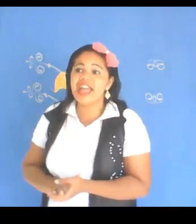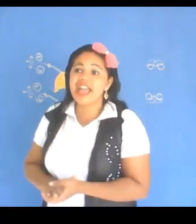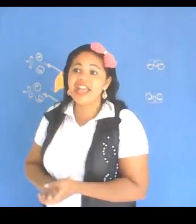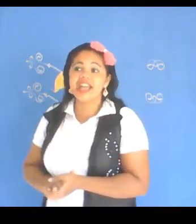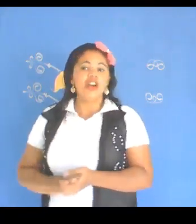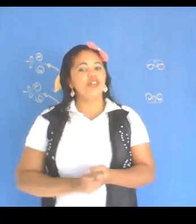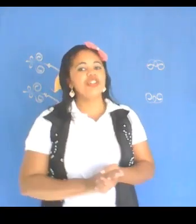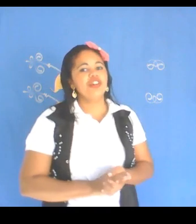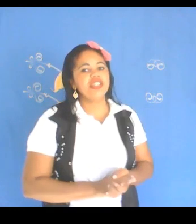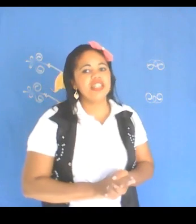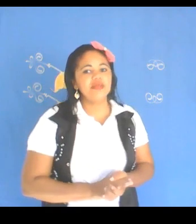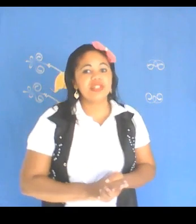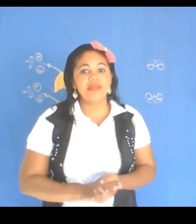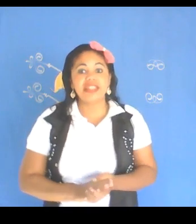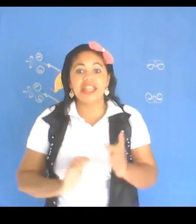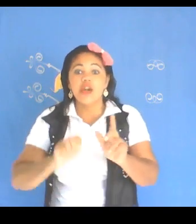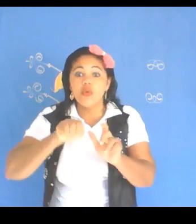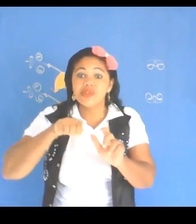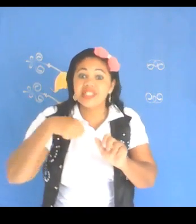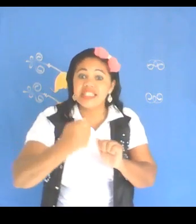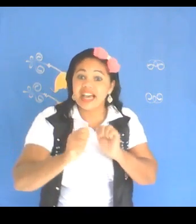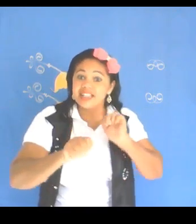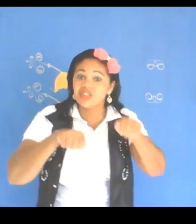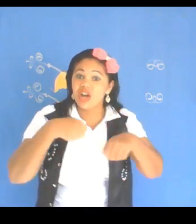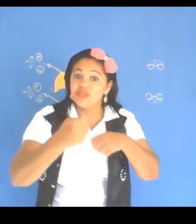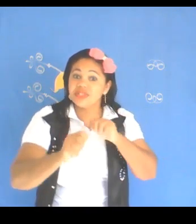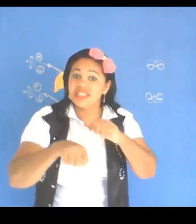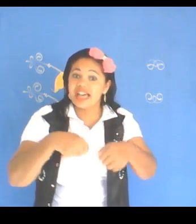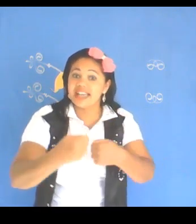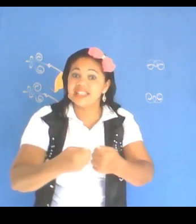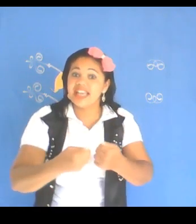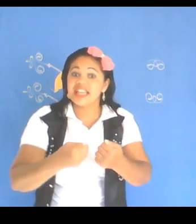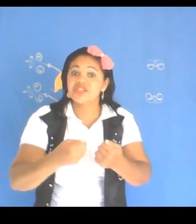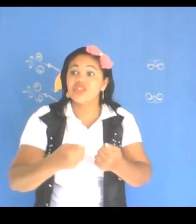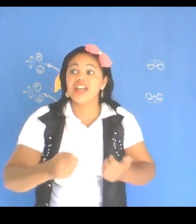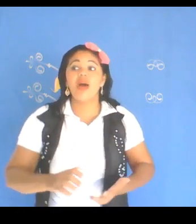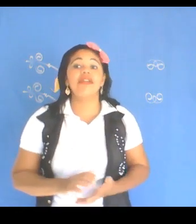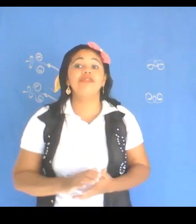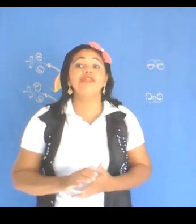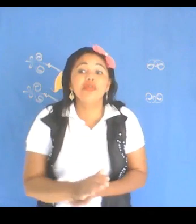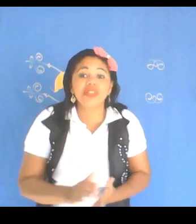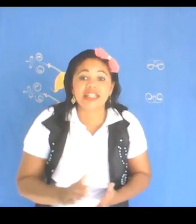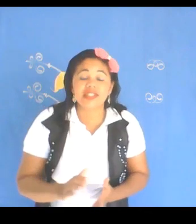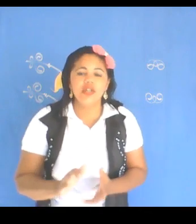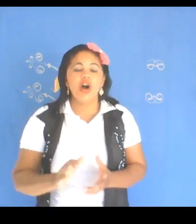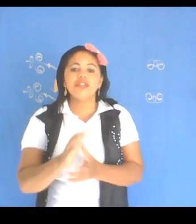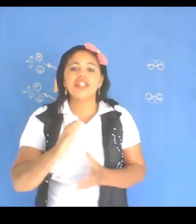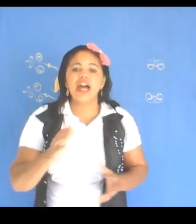Hoje nós iremos aprender os sinais relacionados a frutas. Olha o sinal de